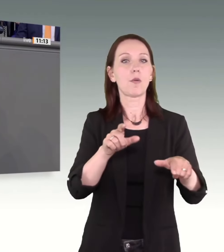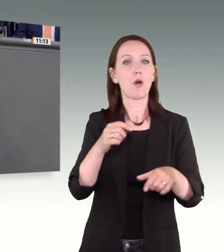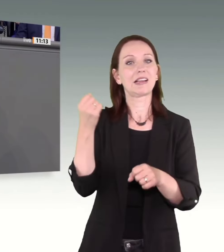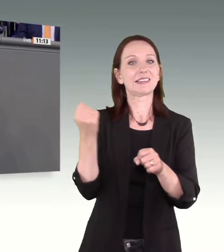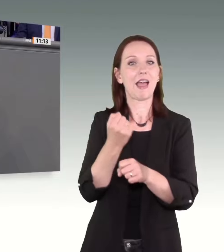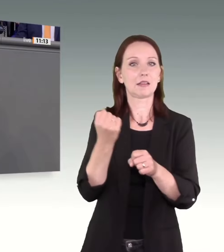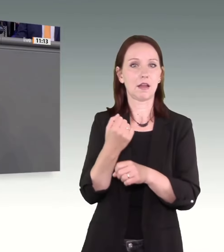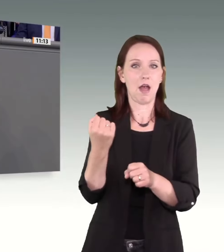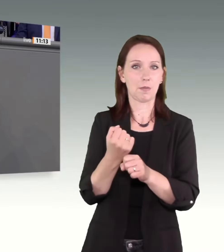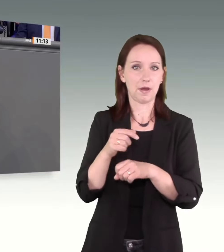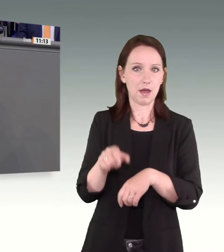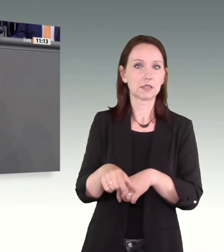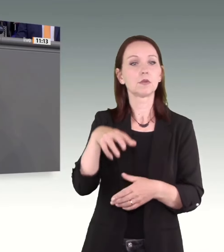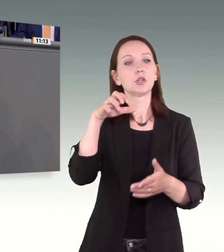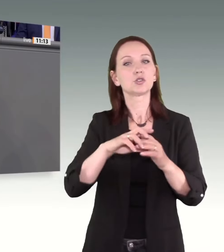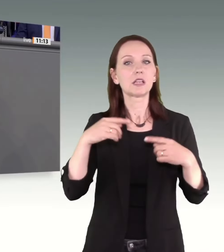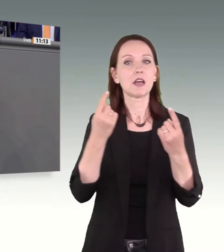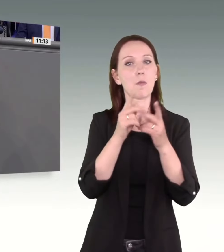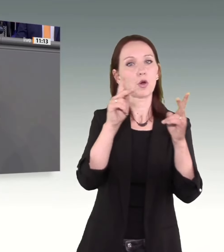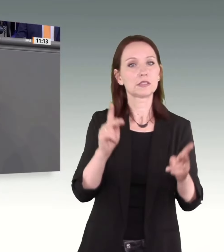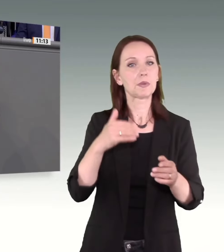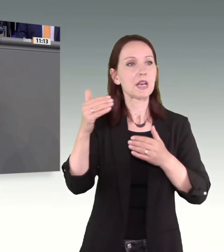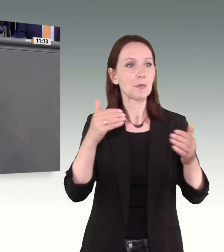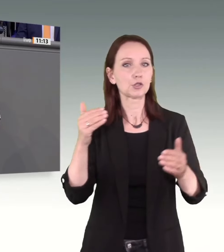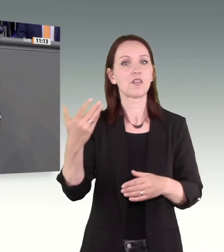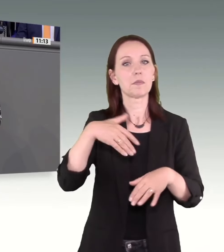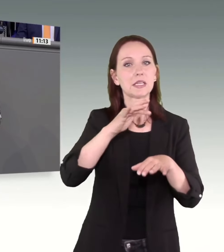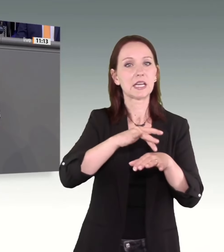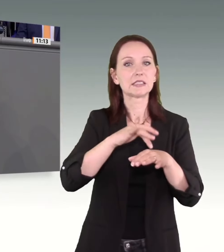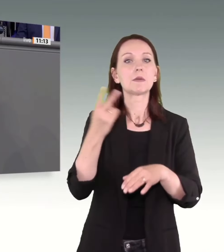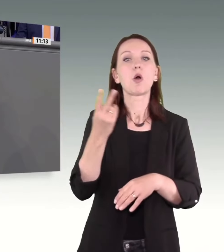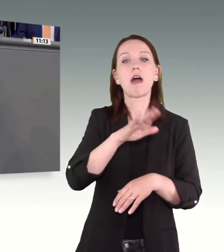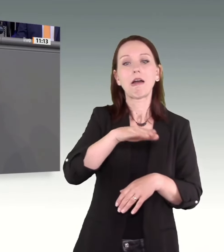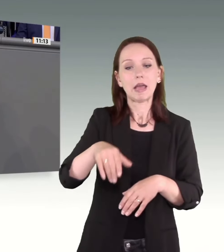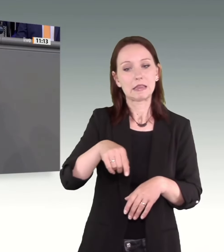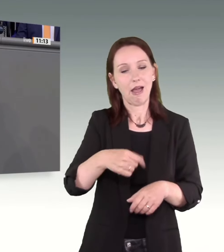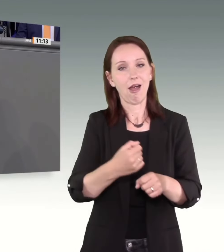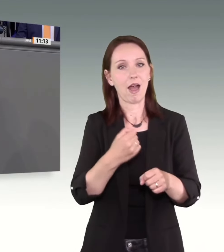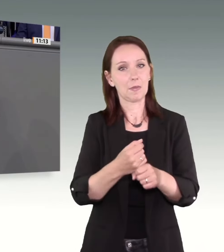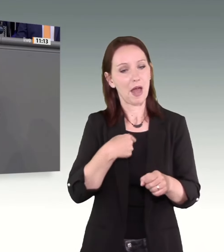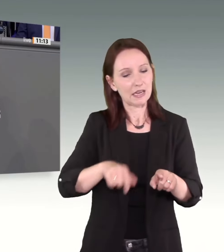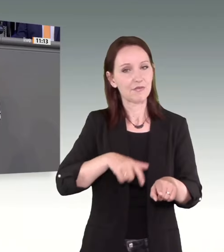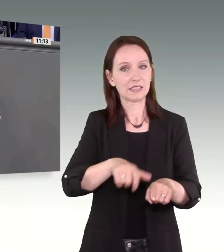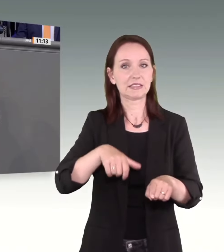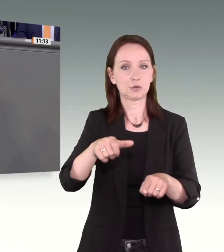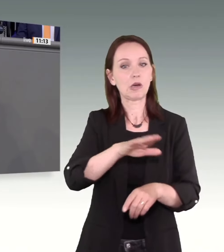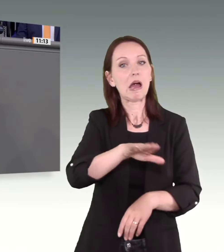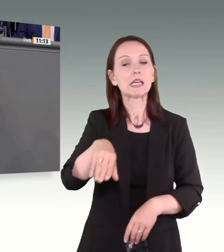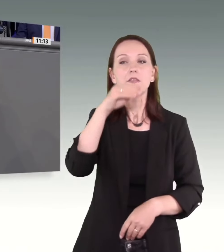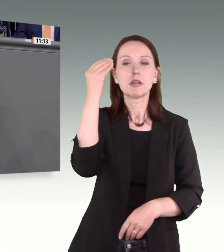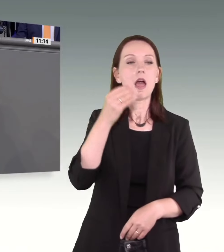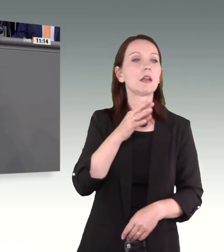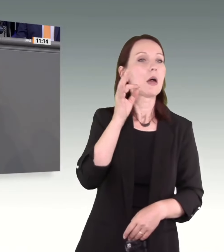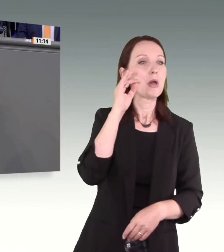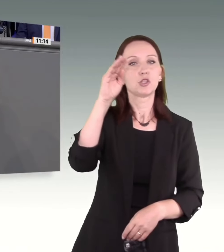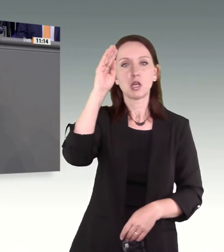sensibilisieren oder in Arbeit mit Kindern investieren, damit diese lernen, dass Mädchen und Jungen gleich viel wert sind und man als Team weiterkommt,